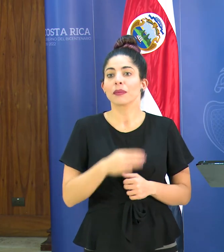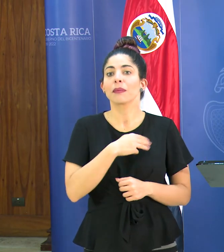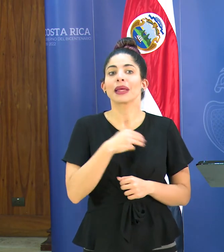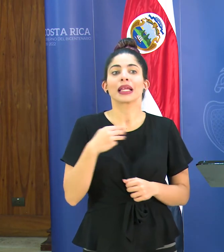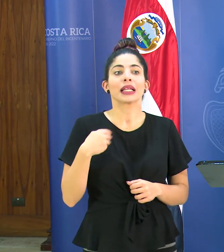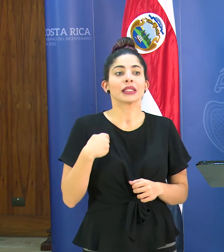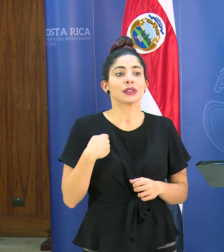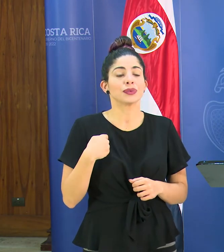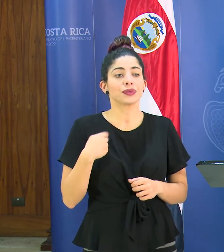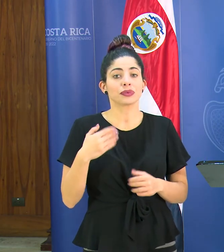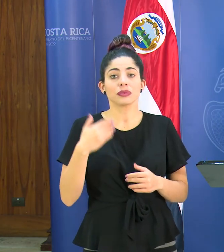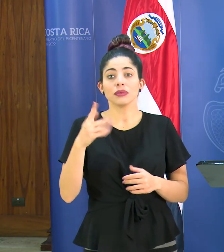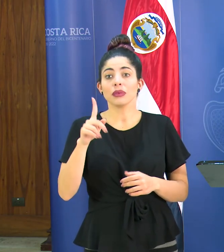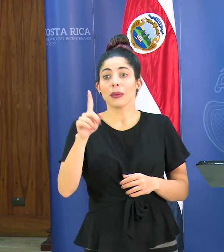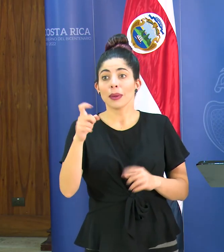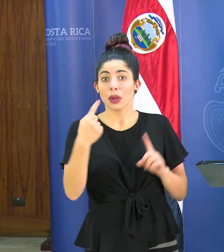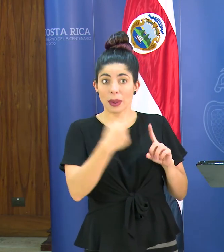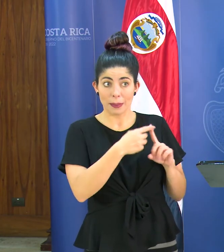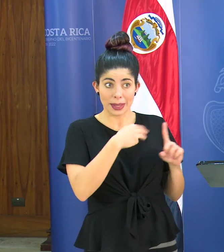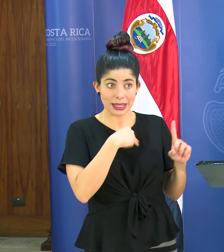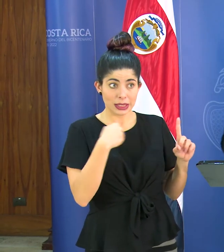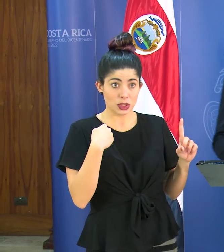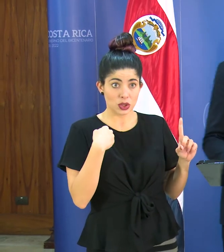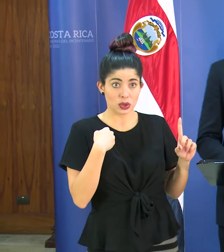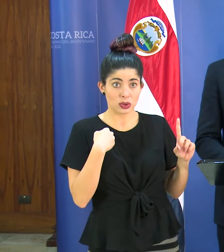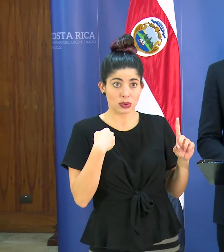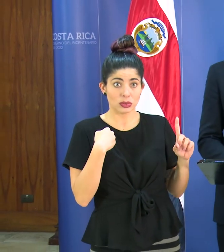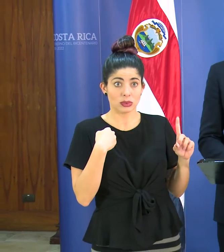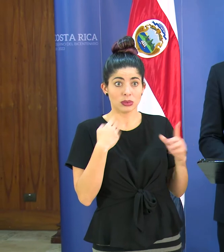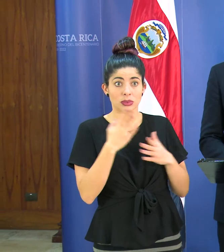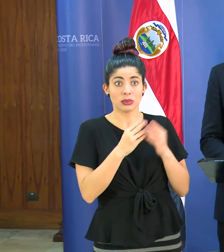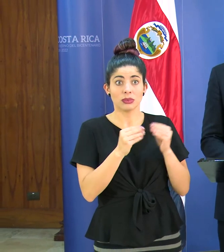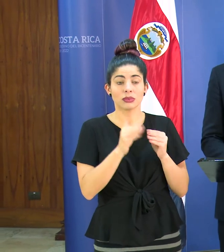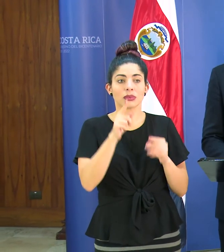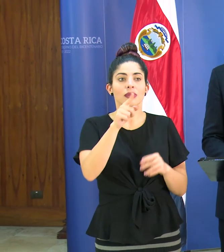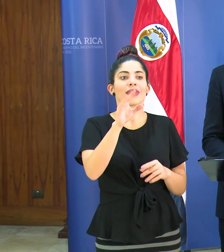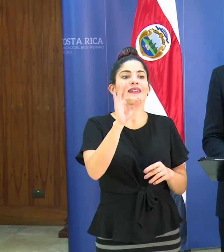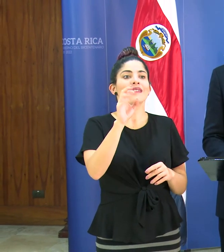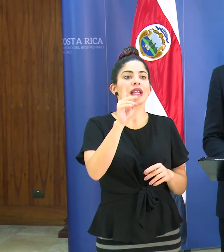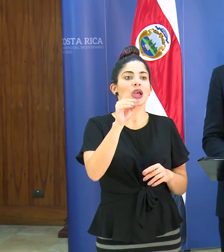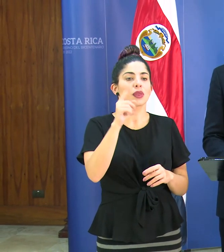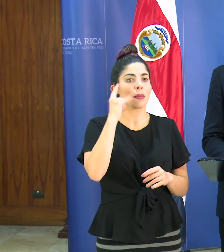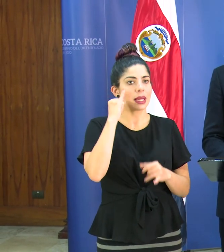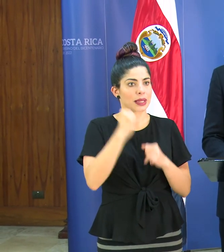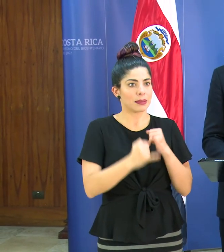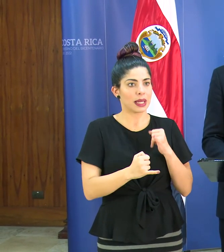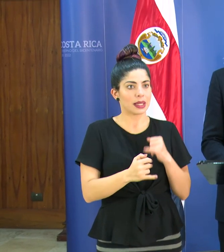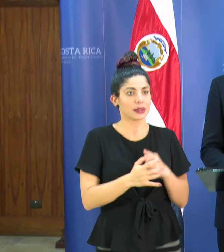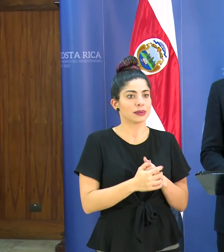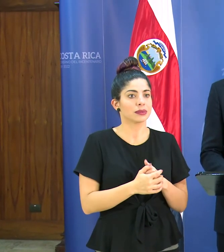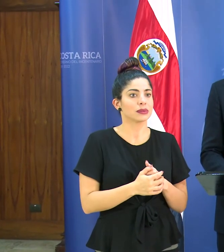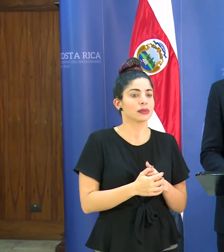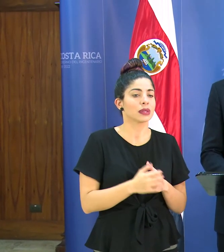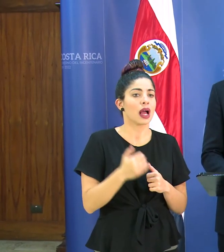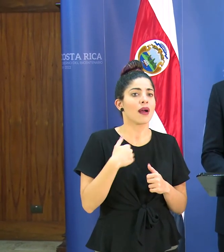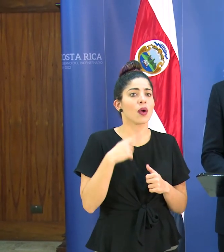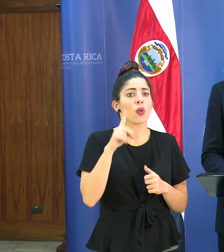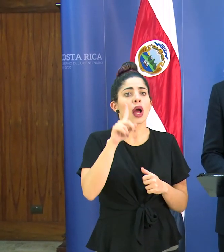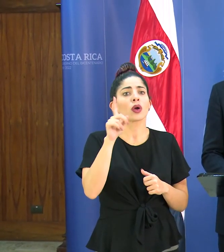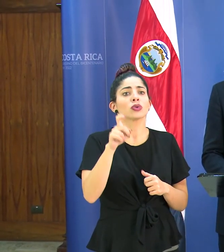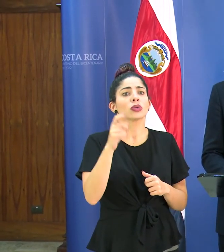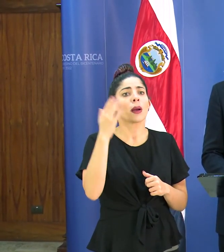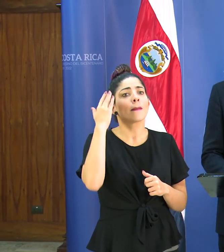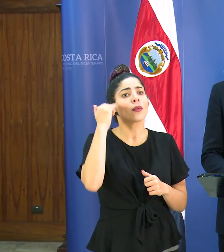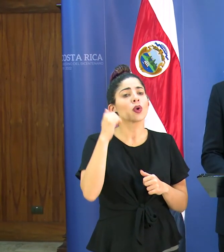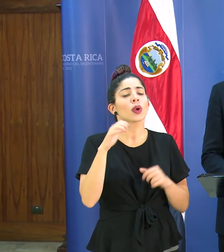ministro si la siguiente consulta es para el ministro algo más Fernando por favor para cumplir yo creo que había una consulta que era